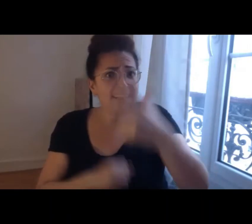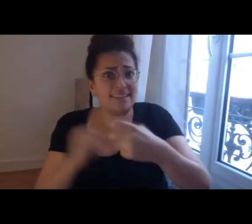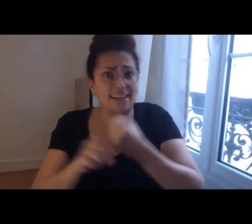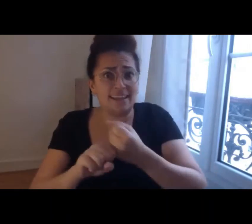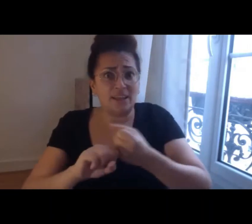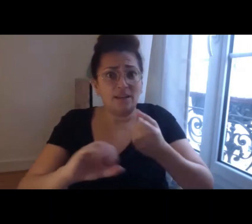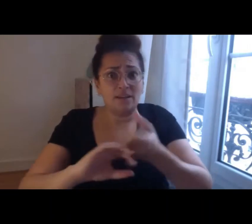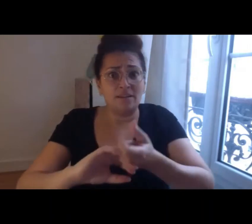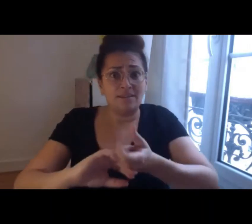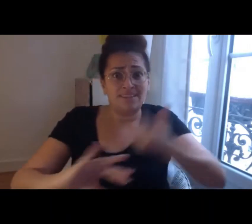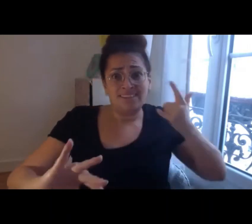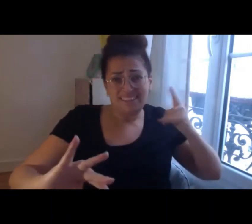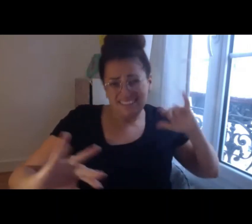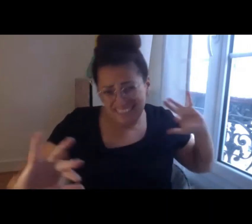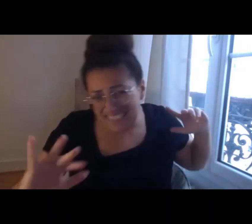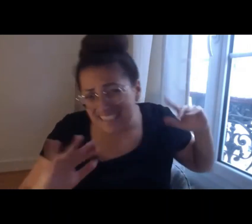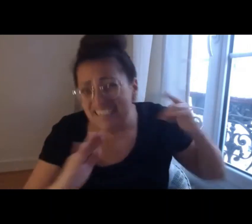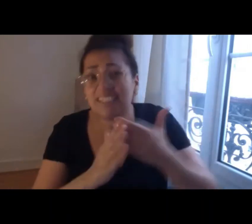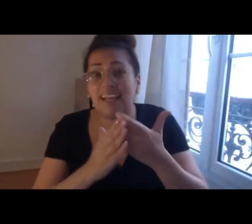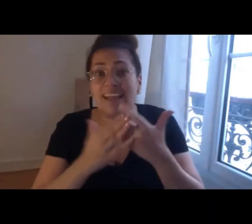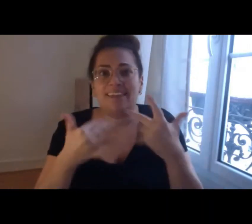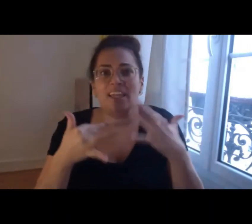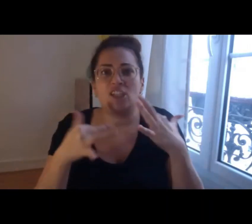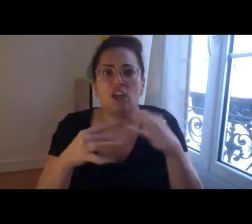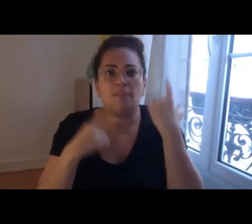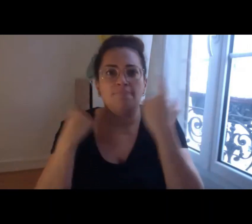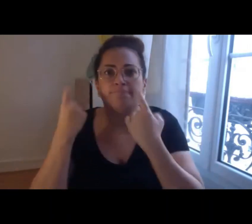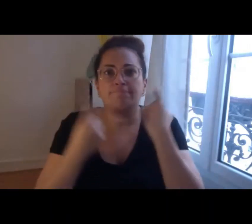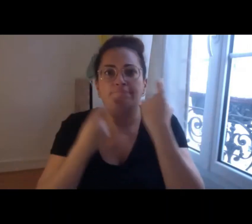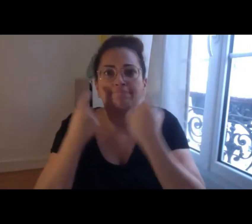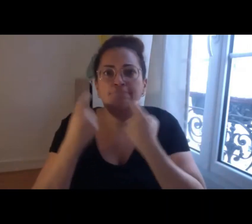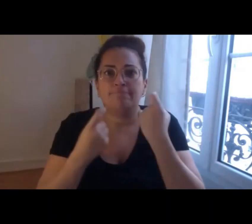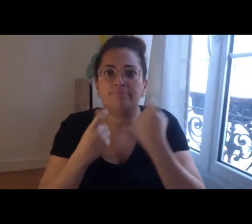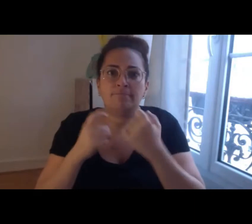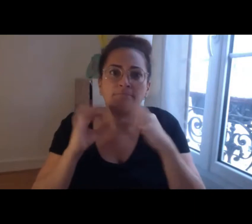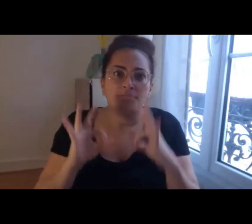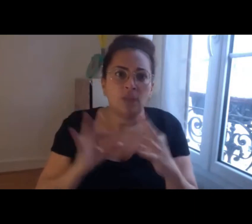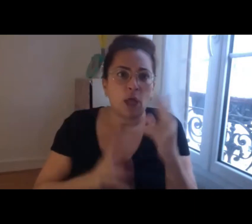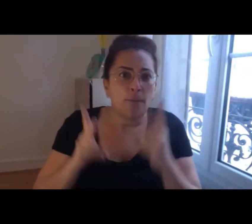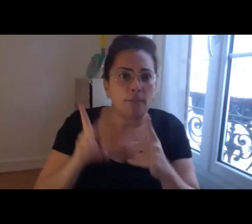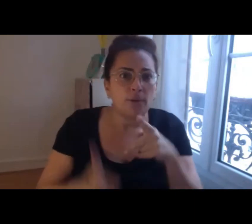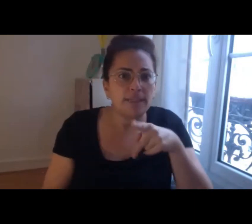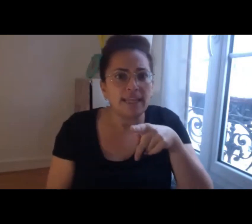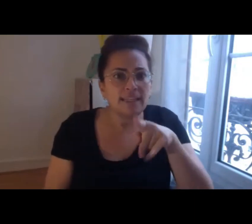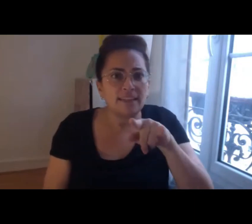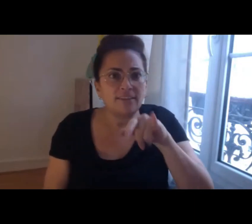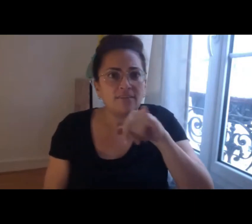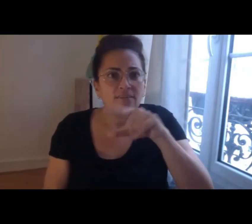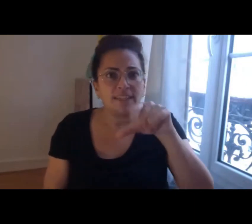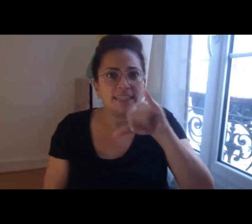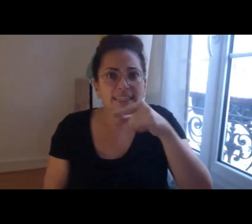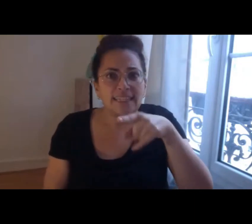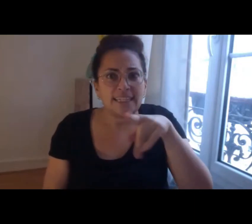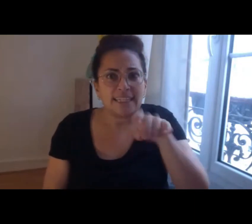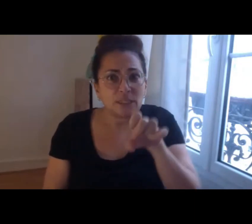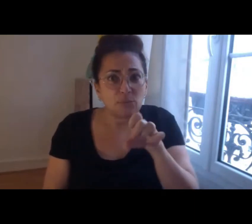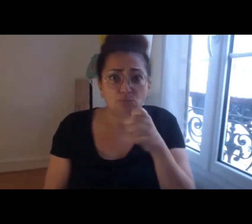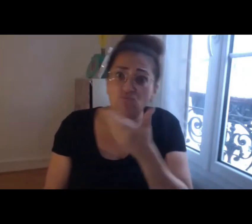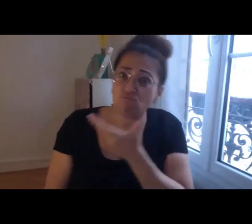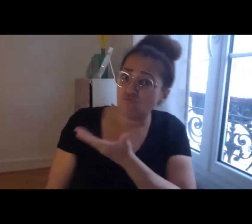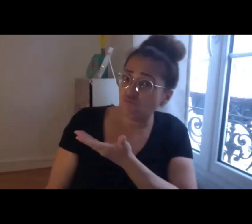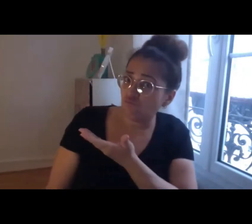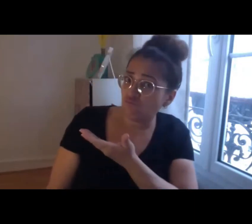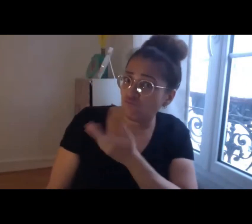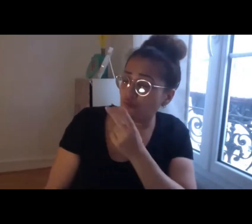permettent justement de travailler sur ces sujets Philippe est-ce que vous voulez éventuellement nous parler nous mettre en